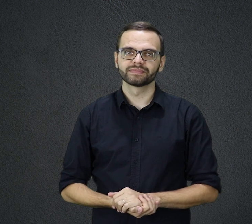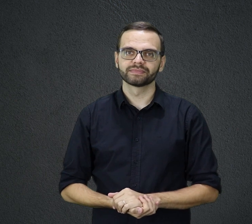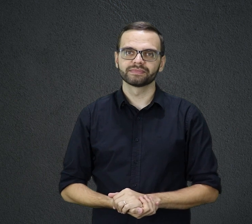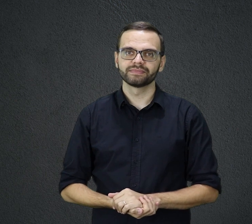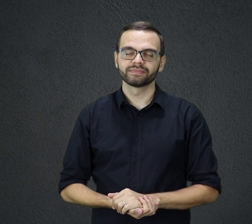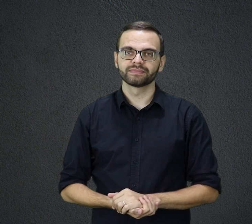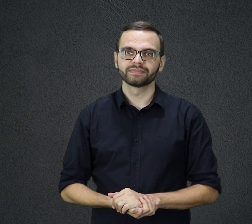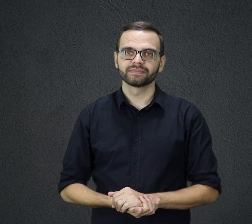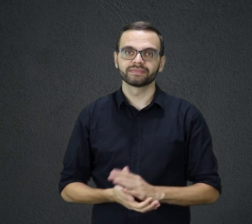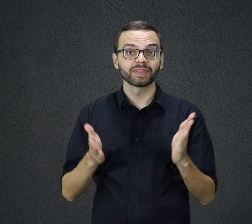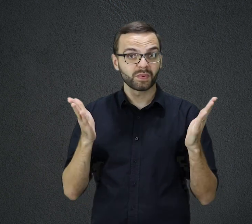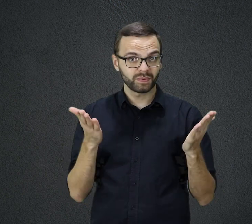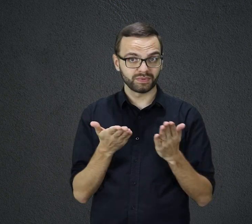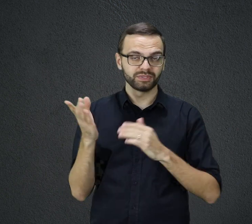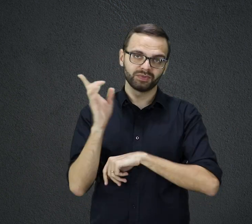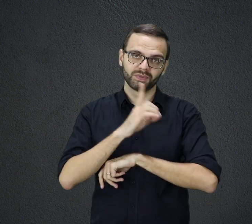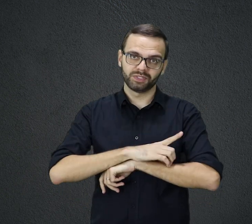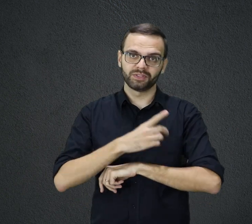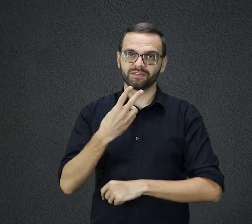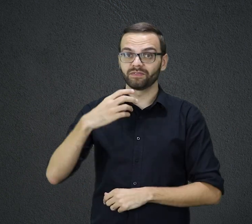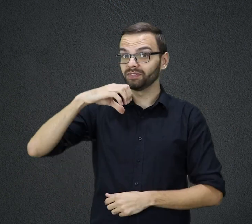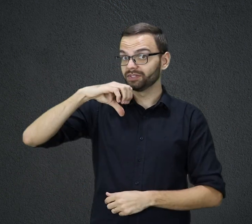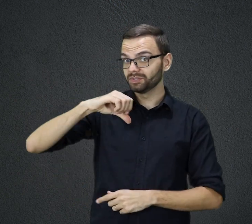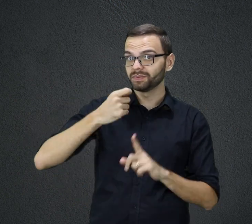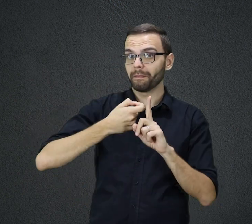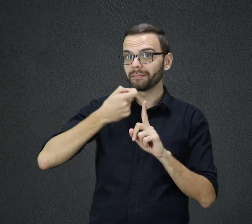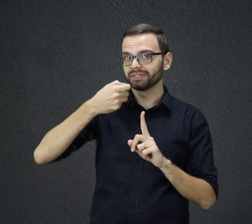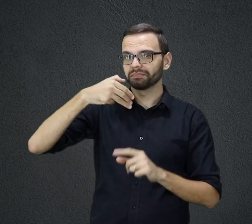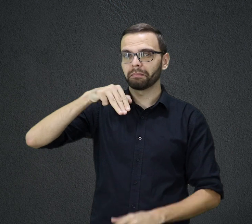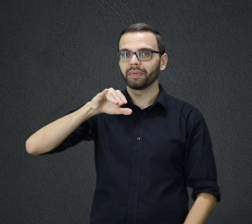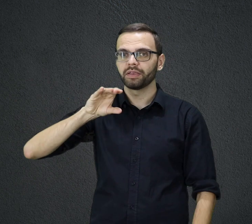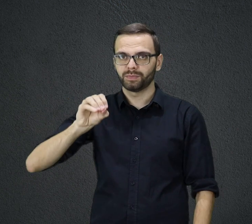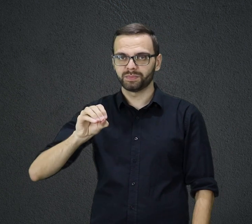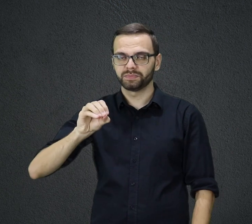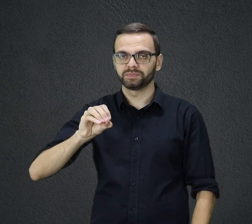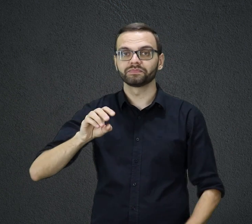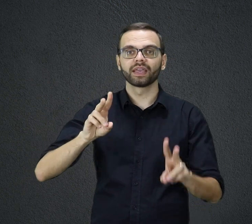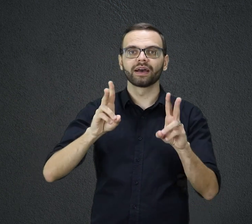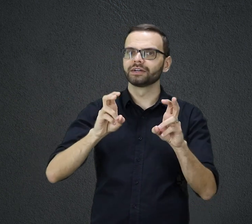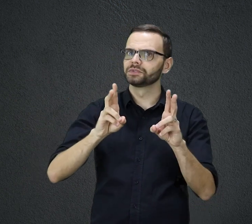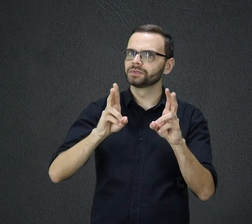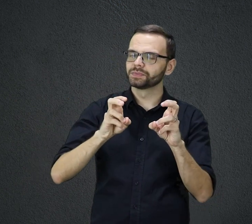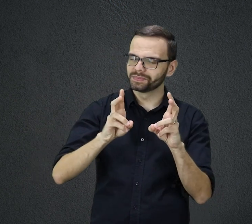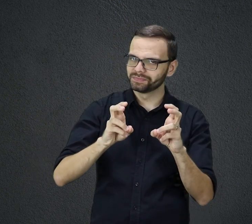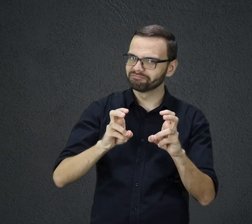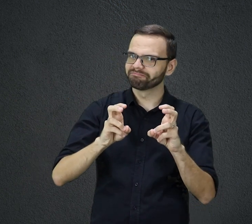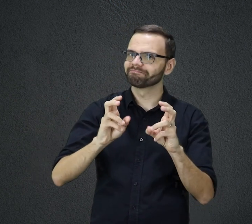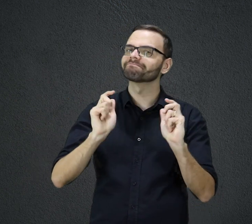Hoje é 29 de maio. O título de hoje é Capacitados.